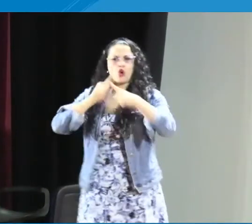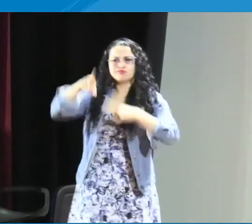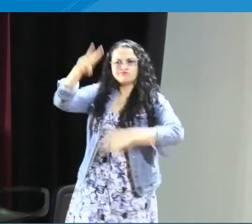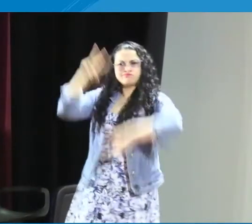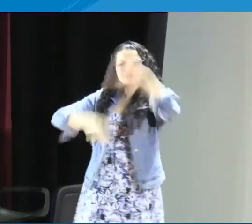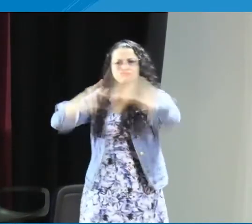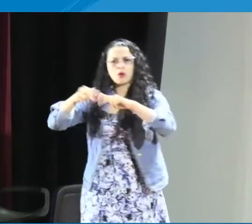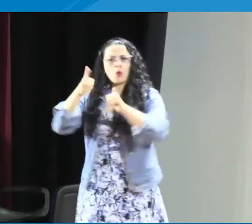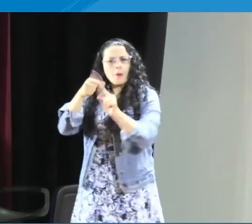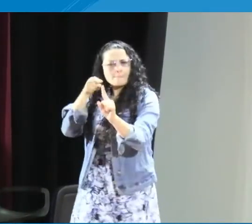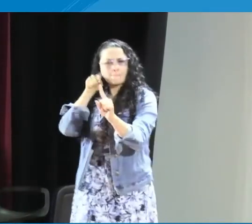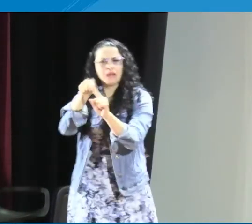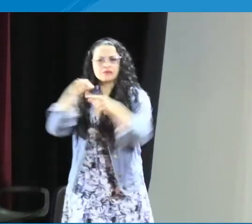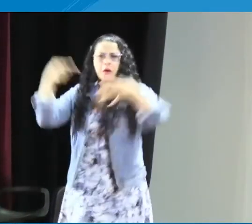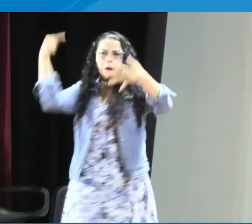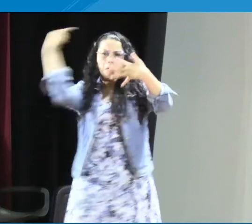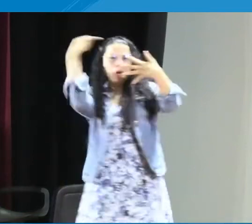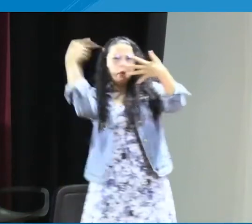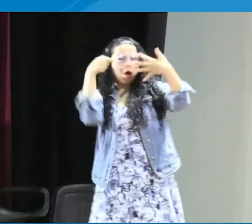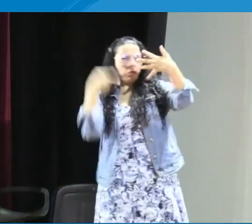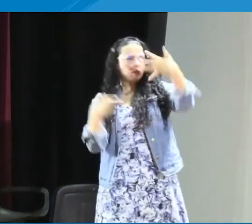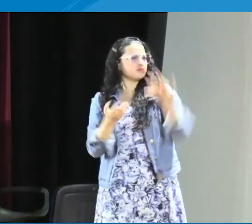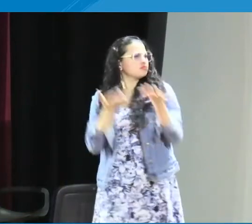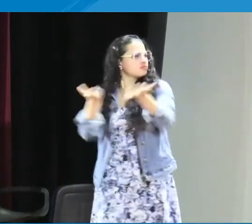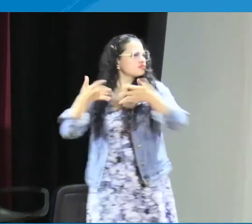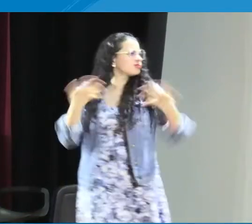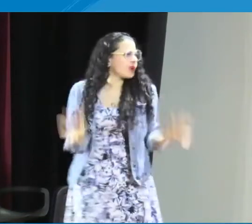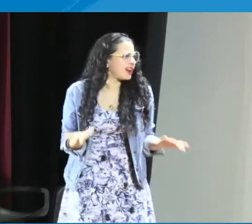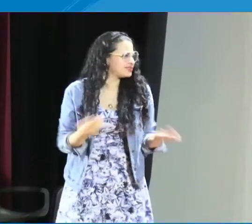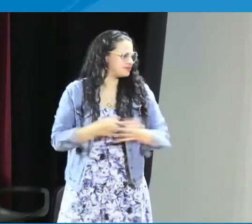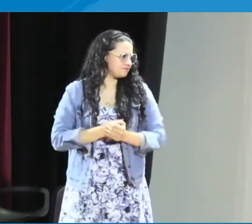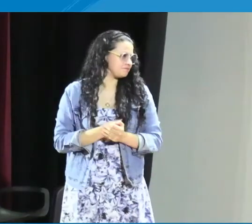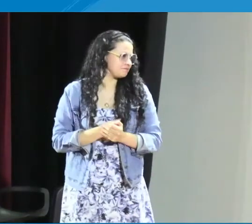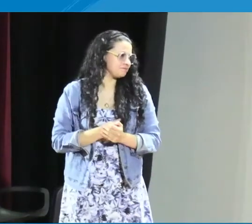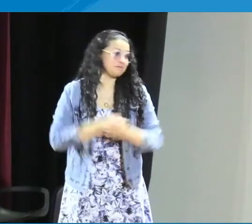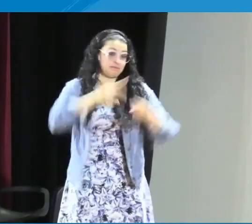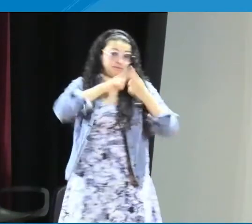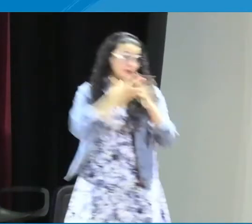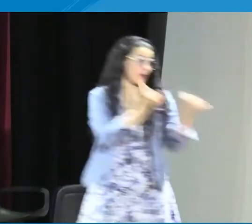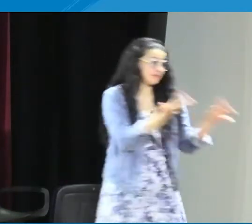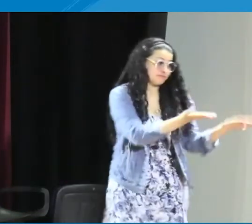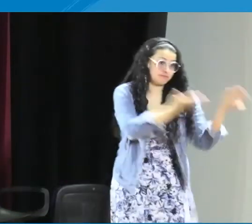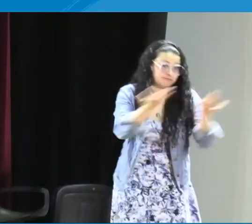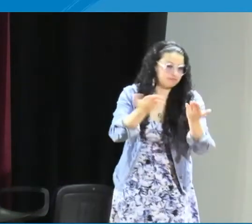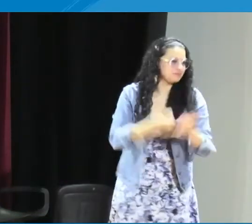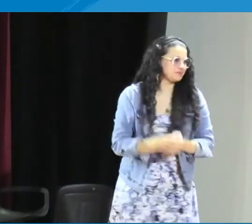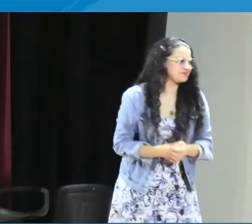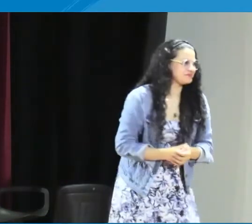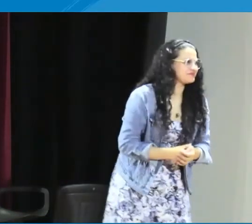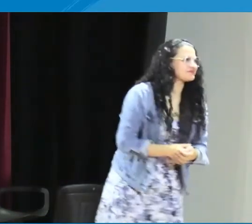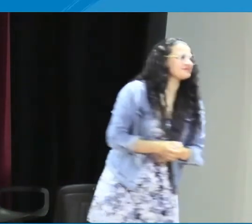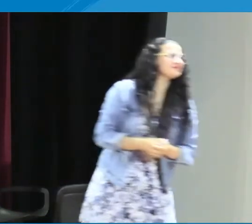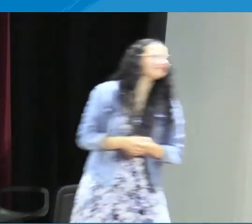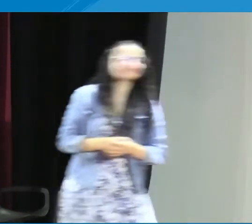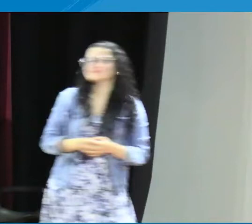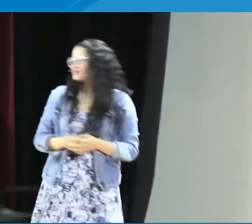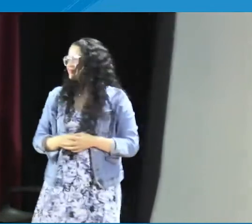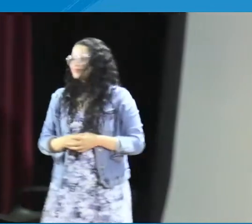de la lengua? ¿Cuáles son esos elementos que le permiten hacer esa construcción al niño? Entonces, estamos